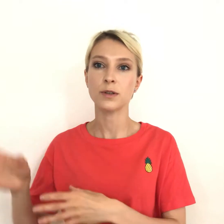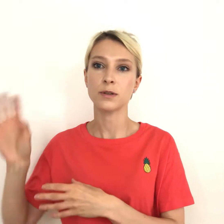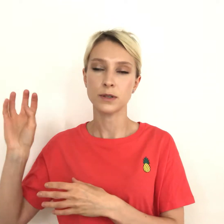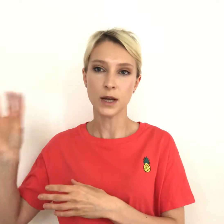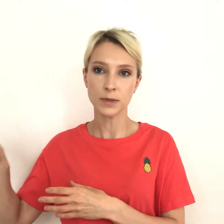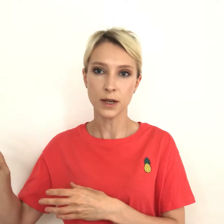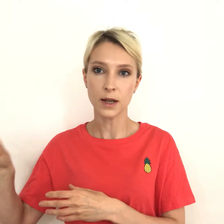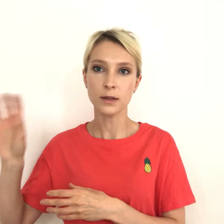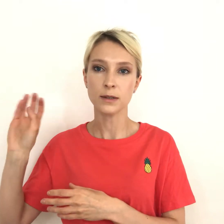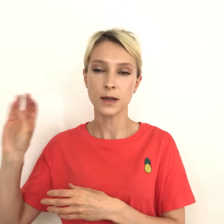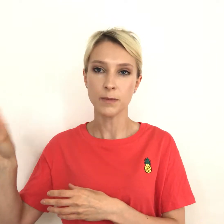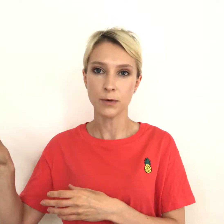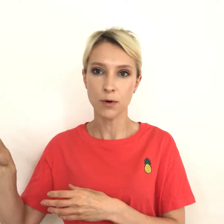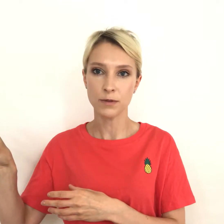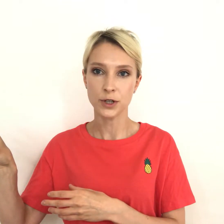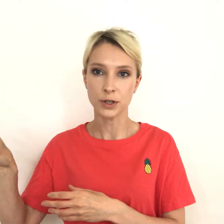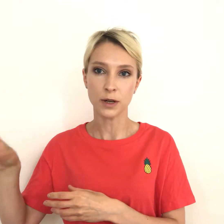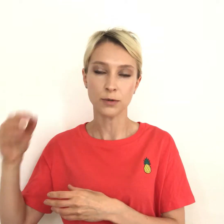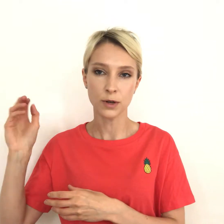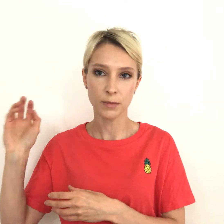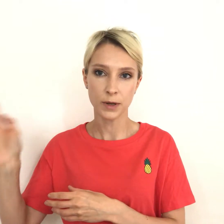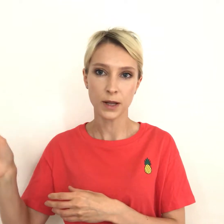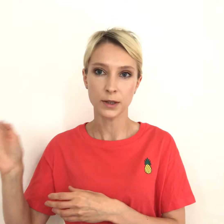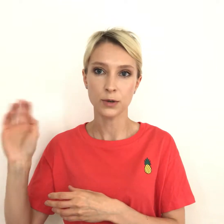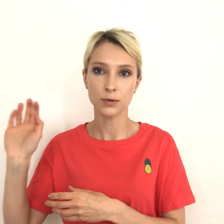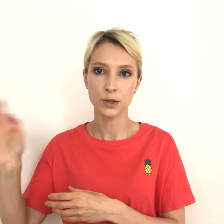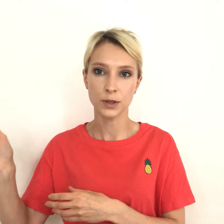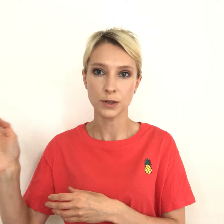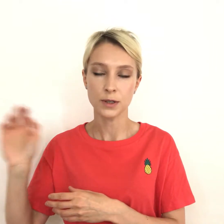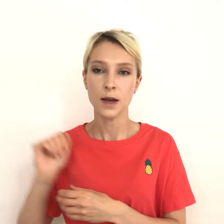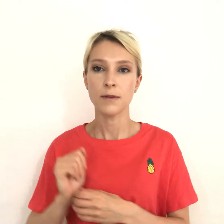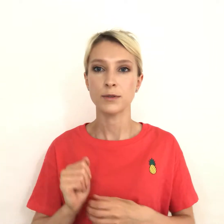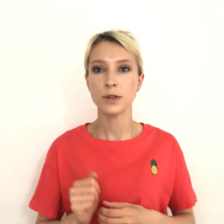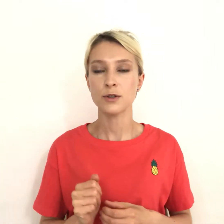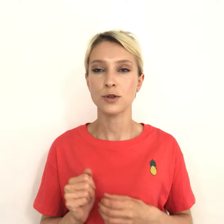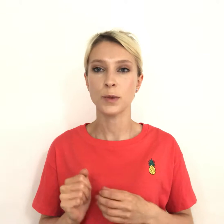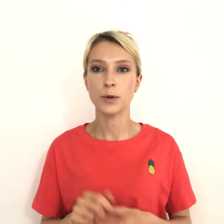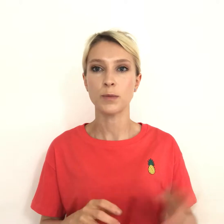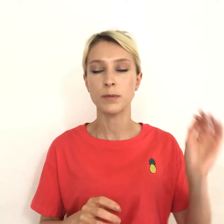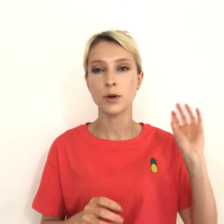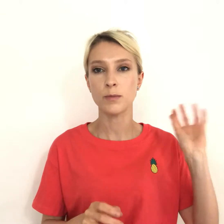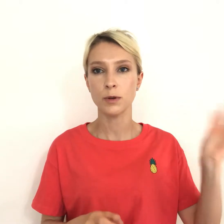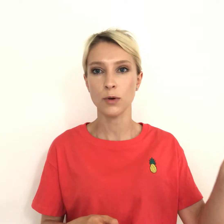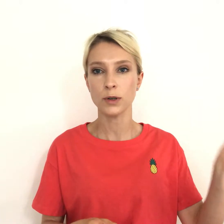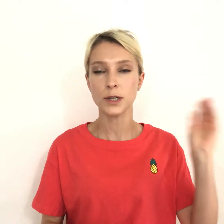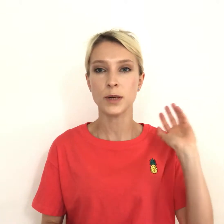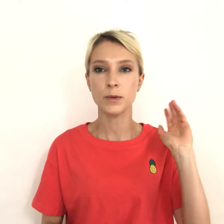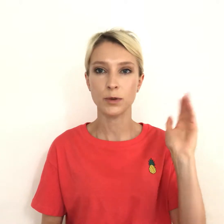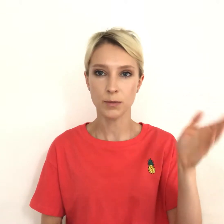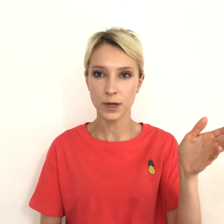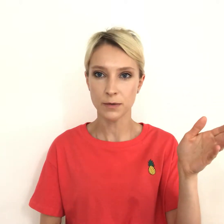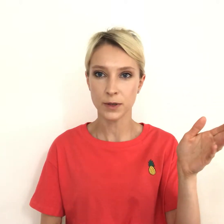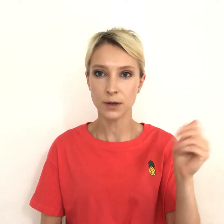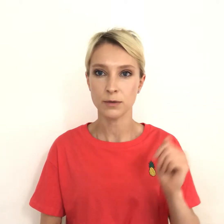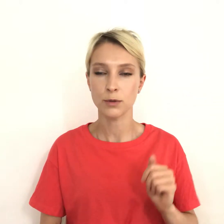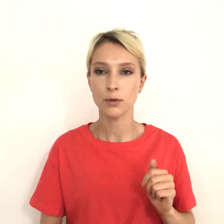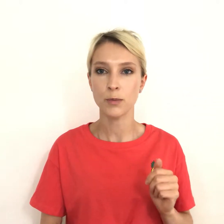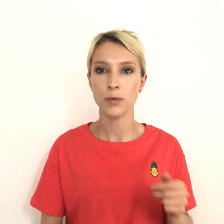сам салат, сами овощи, которые пролонгируют сытость. Вот видите, что мы берем? Мы берем белок, затем мы берем нерафинированную крупу,